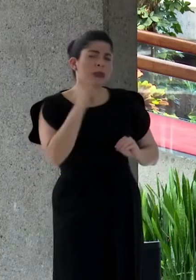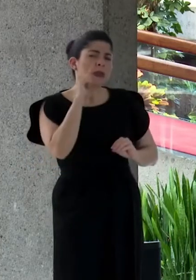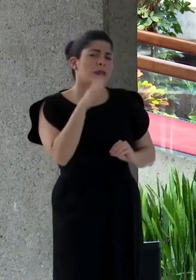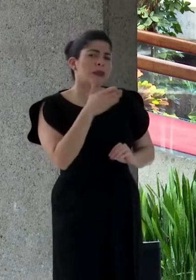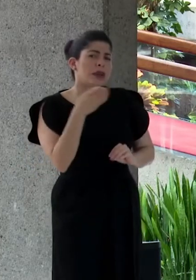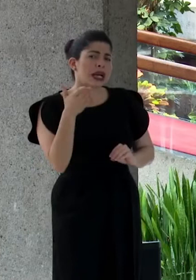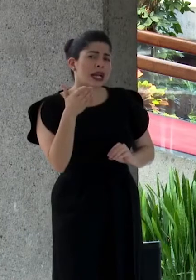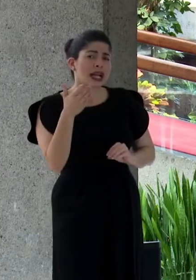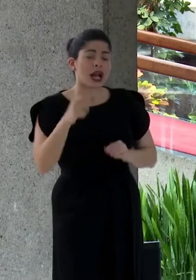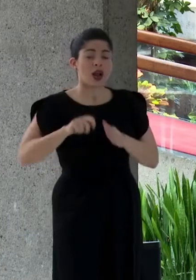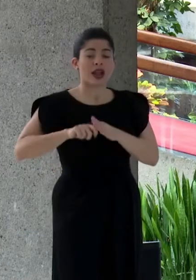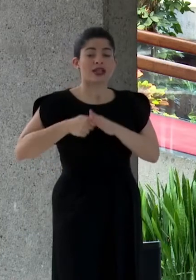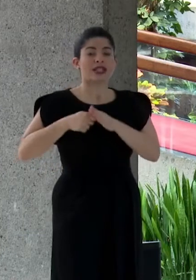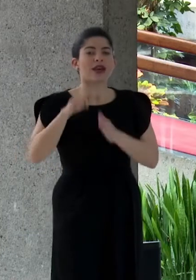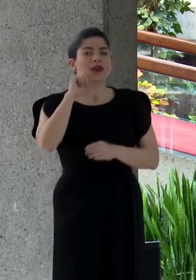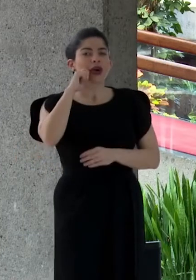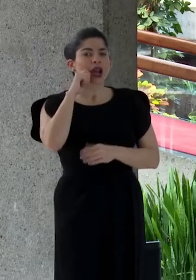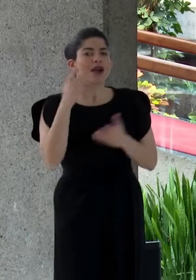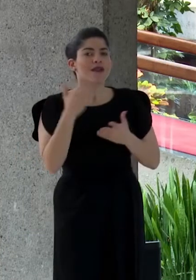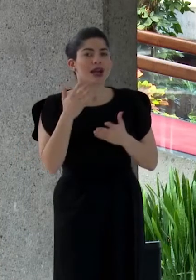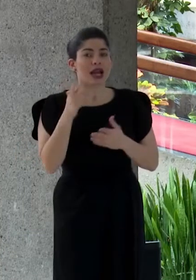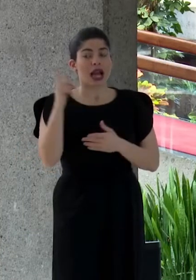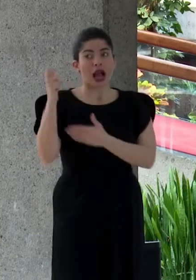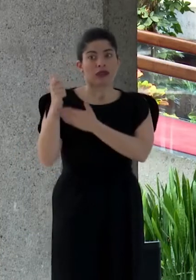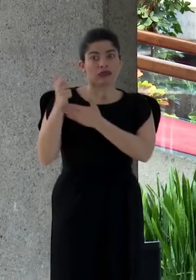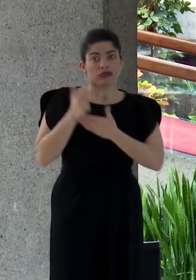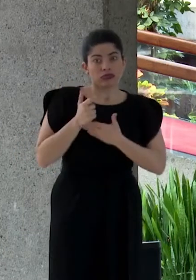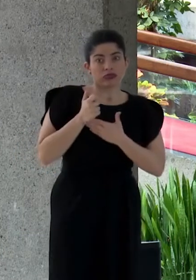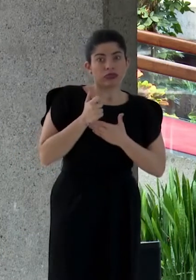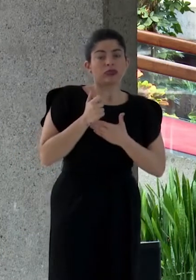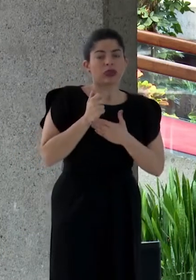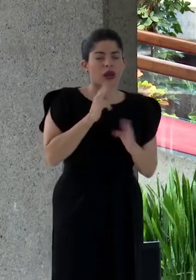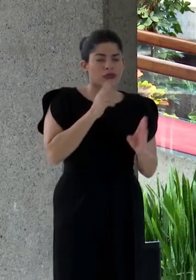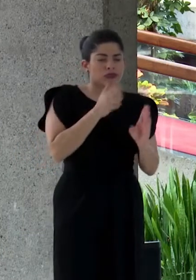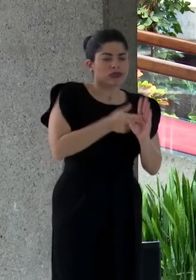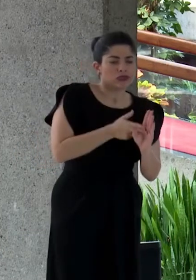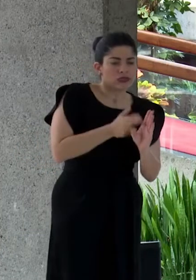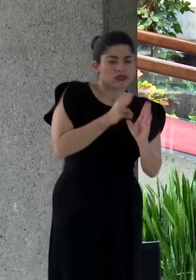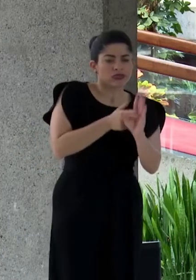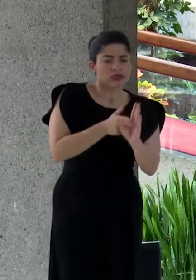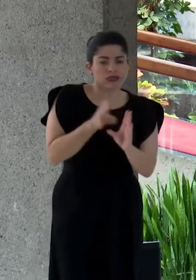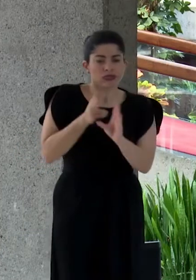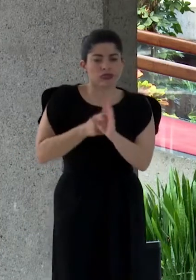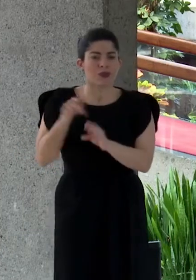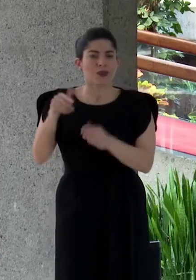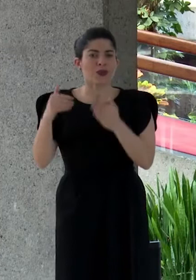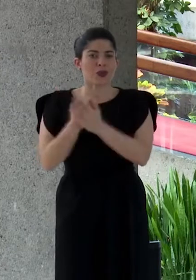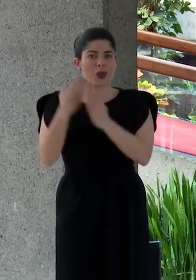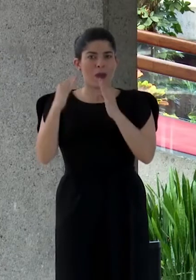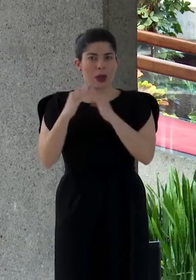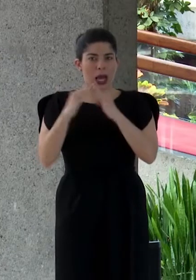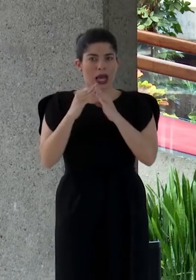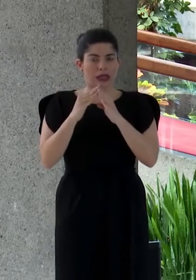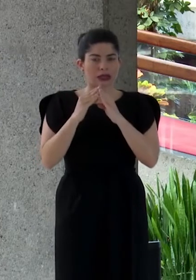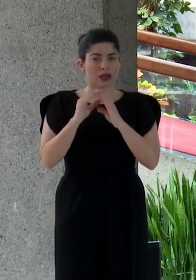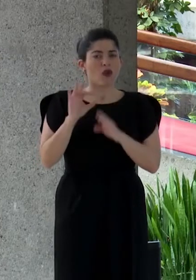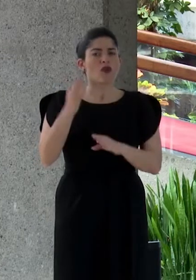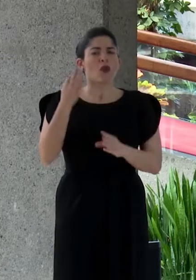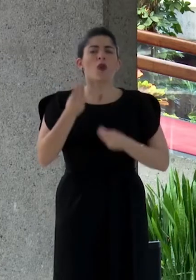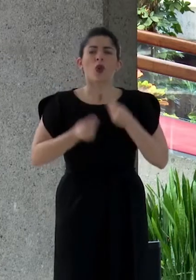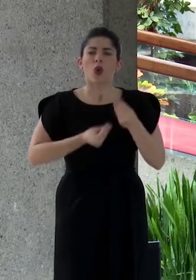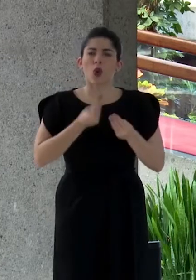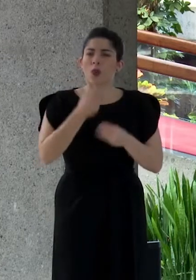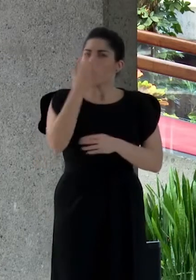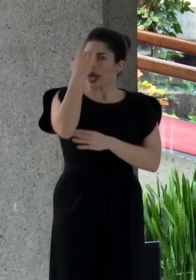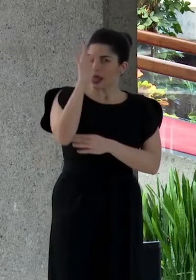con la llave maestra, entremos en cada una de las estancias de esta nueva casa, de manera inteligente